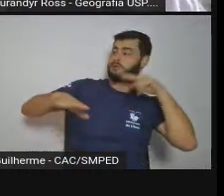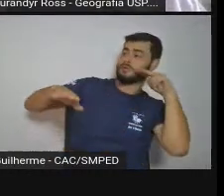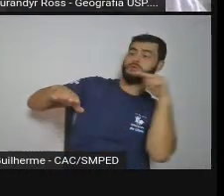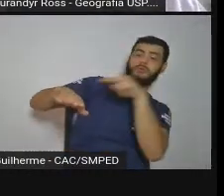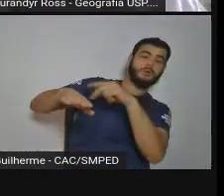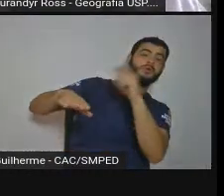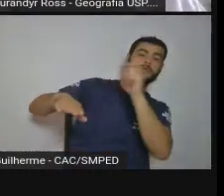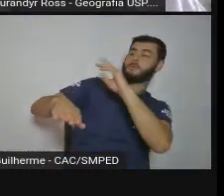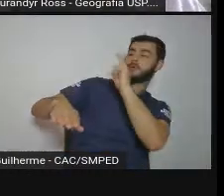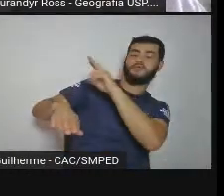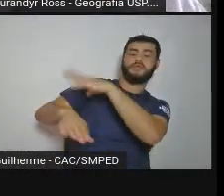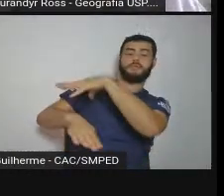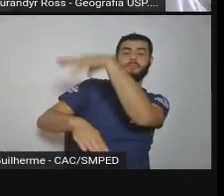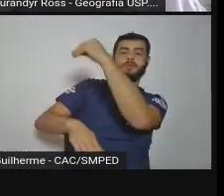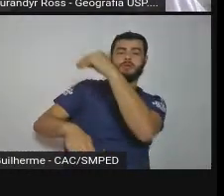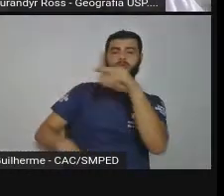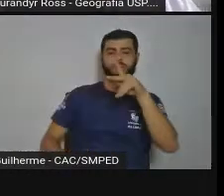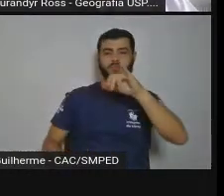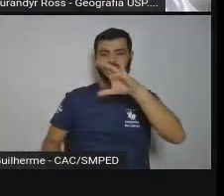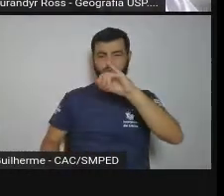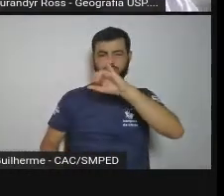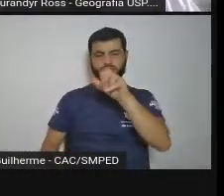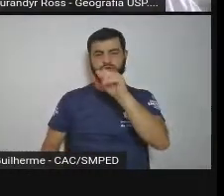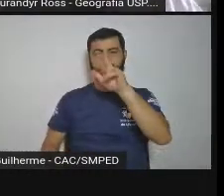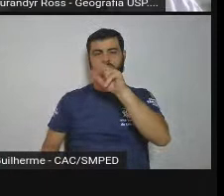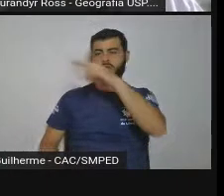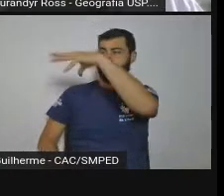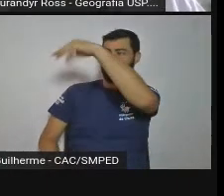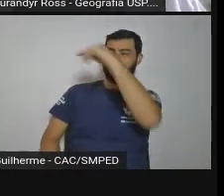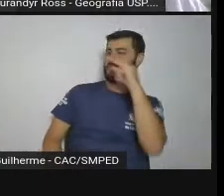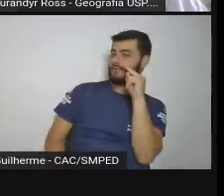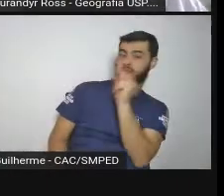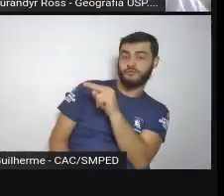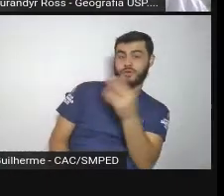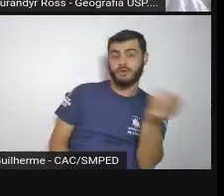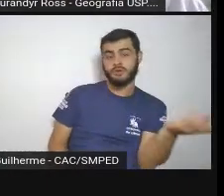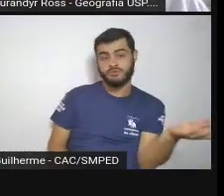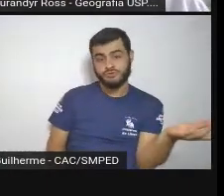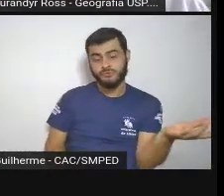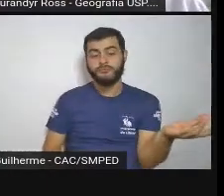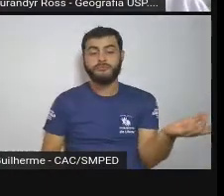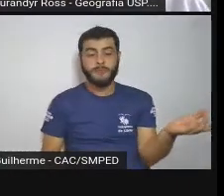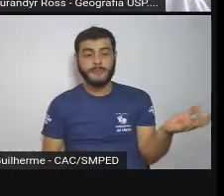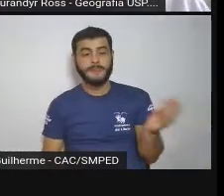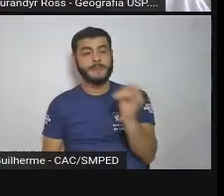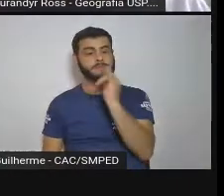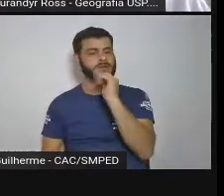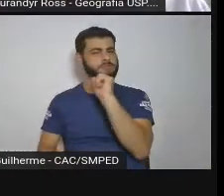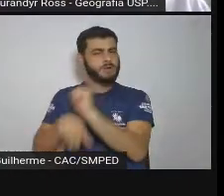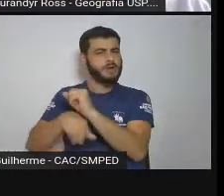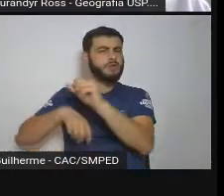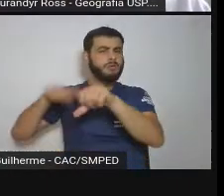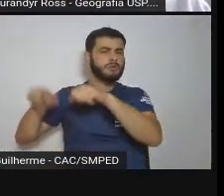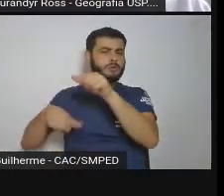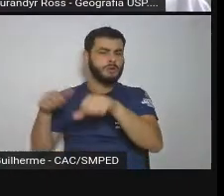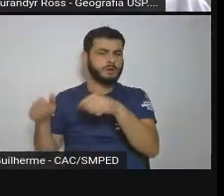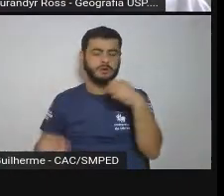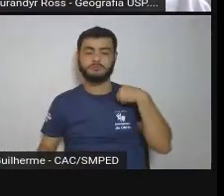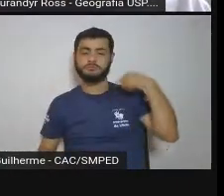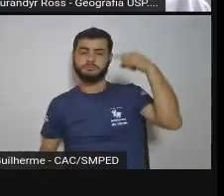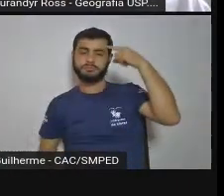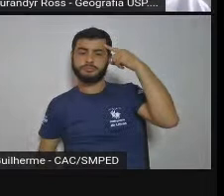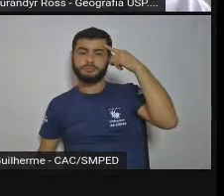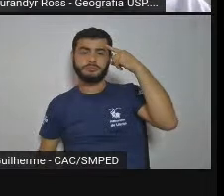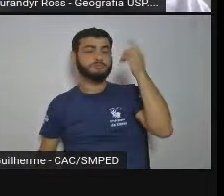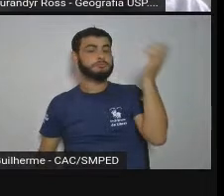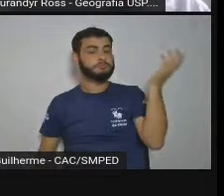Bom, ah, são estáticos ou são dinâmicos? Aí eu digo nas aulas, as paisagens naturais